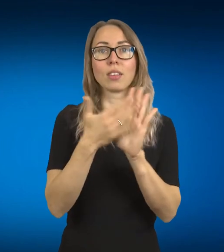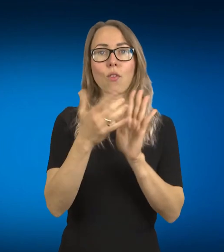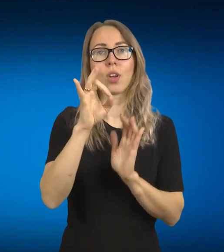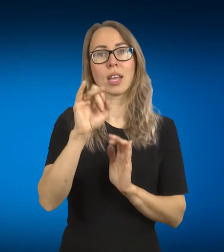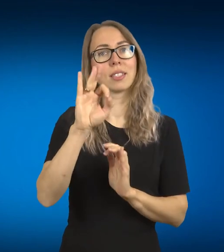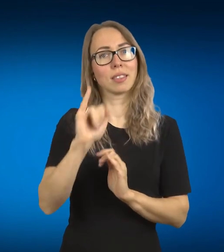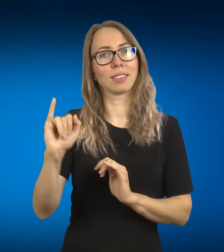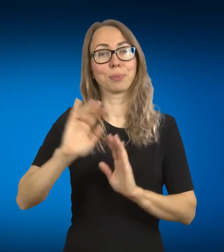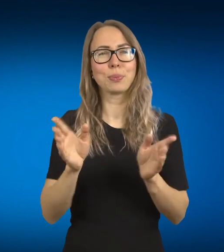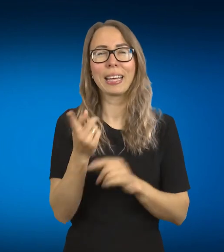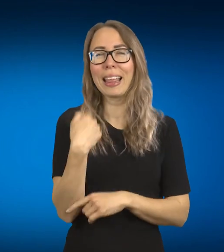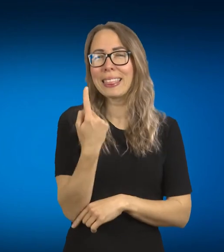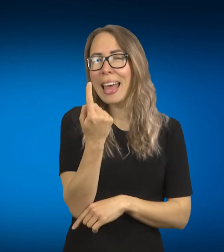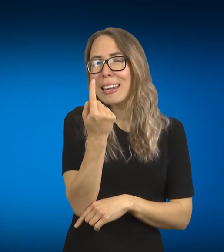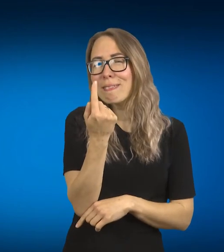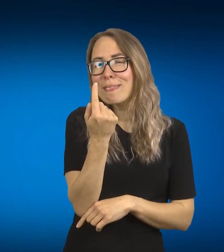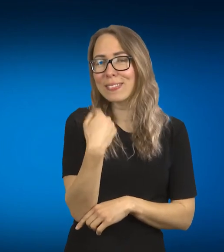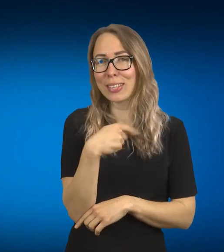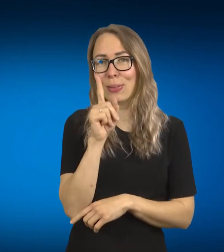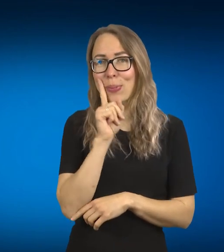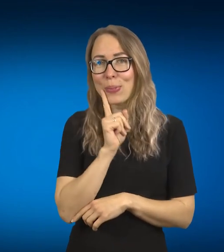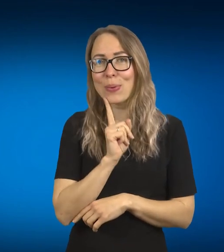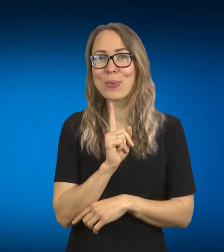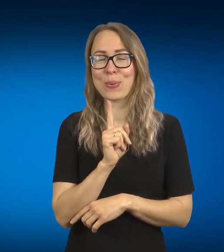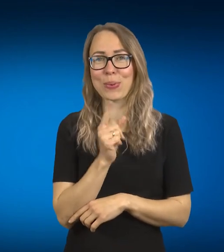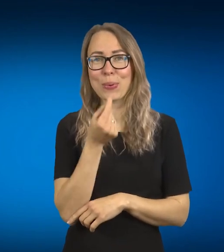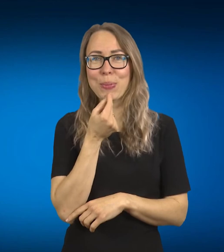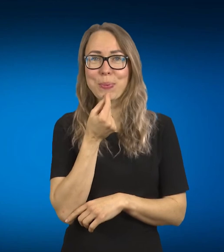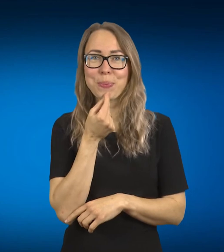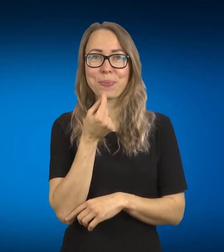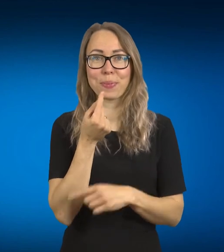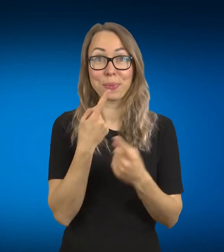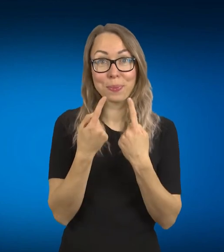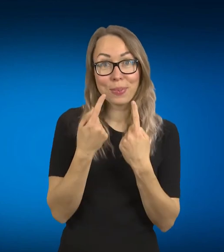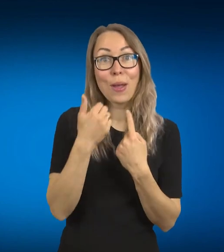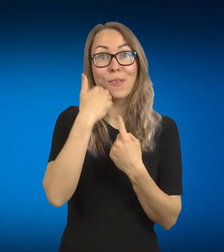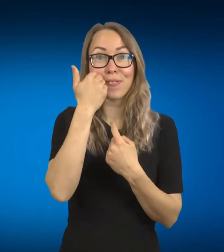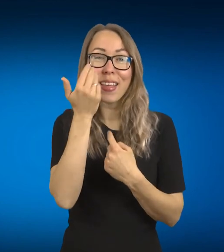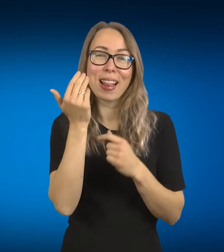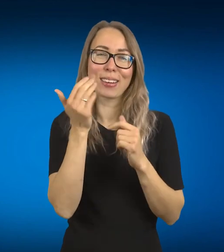paliesti ir tada šiltai tave apkabinti ir paleisti.